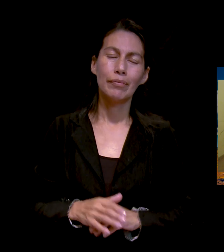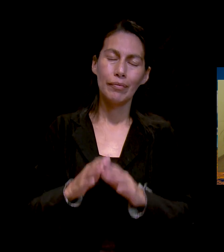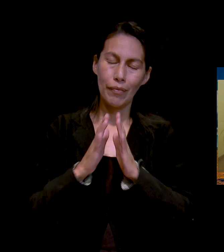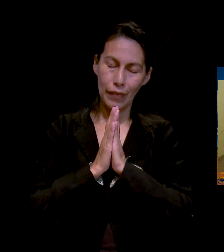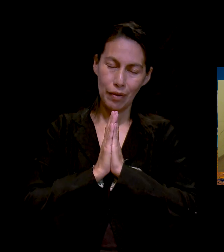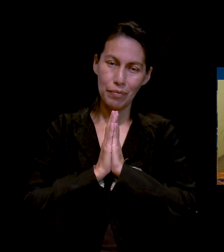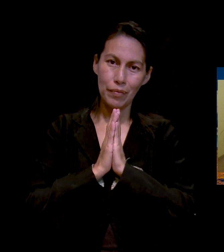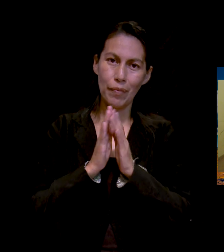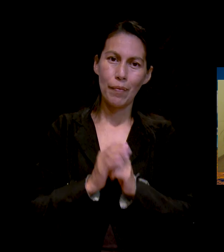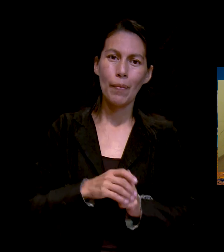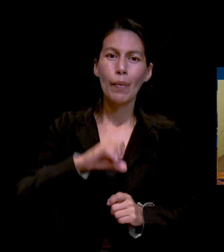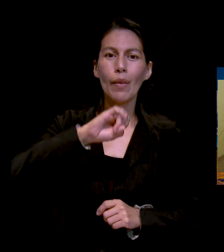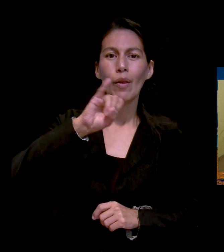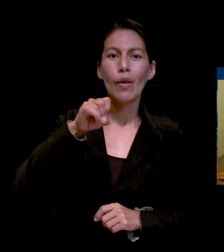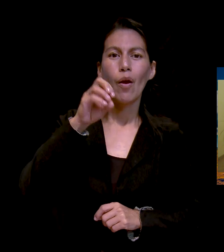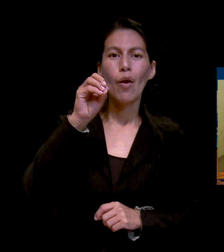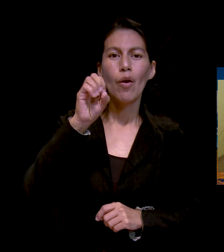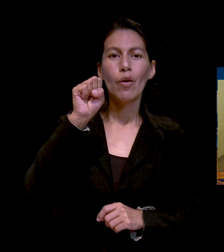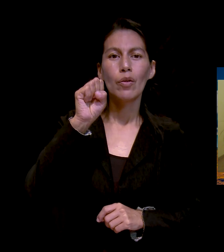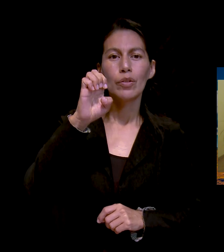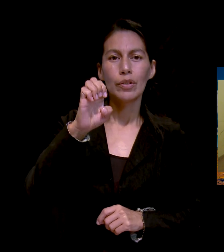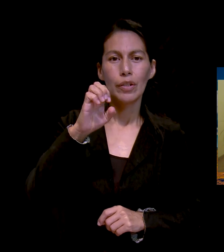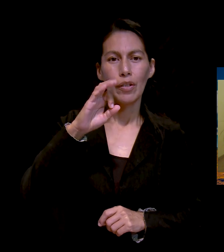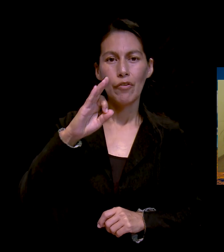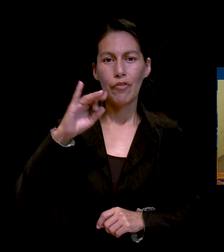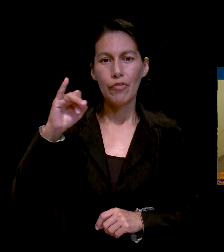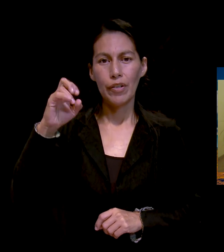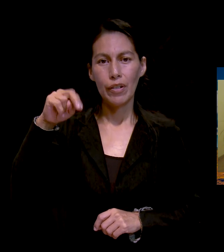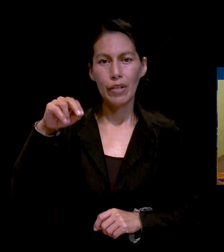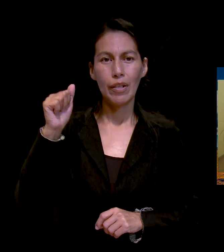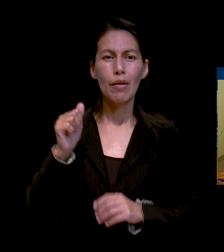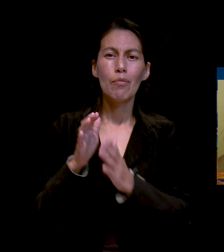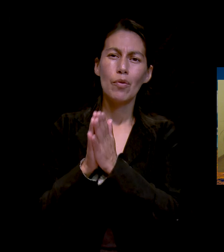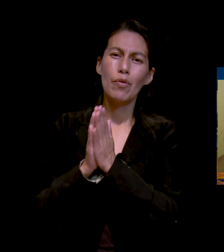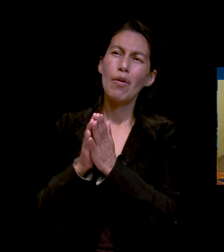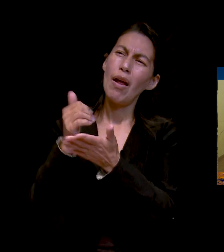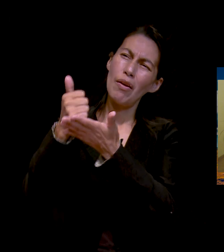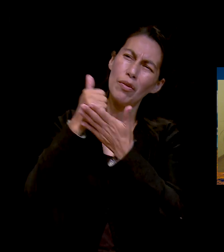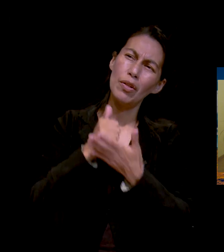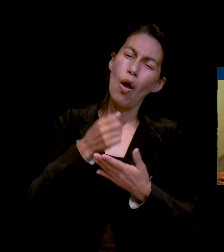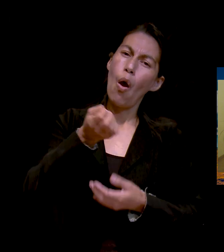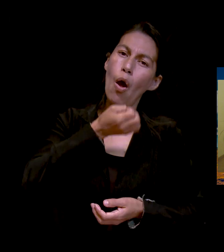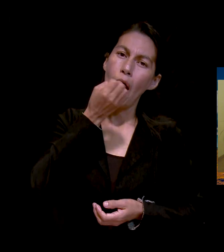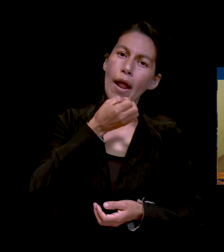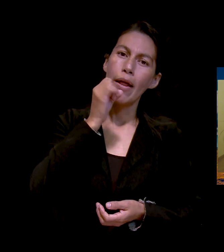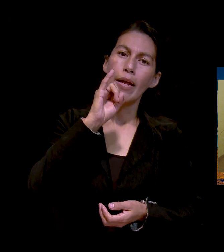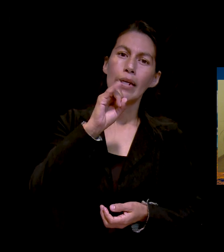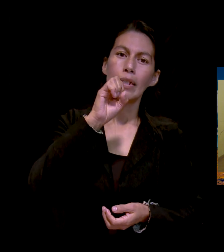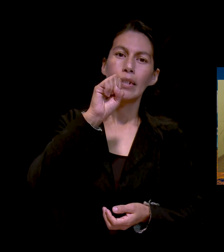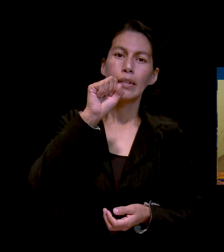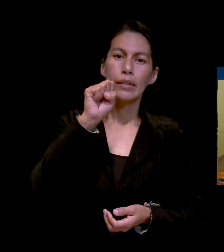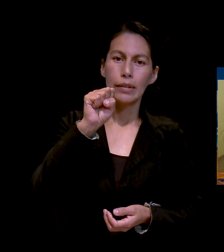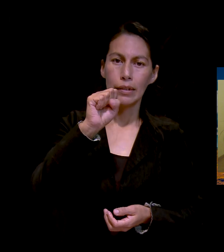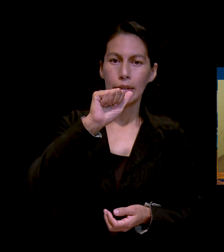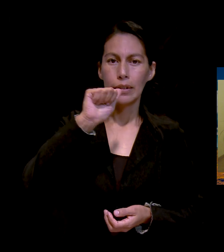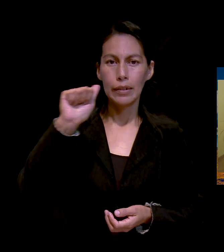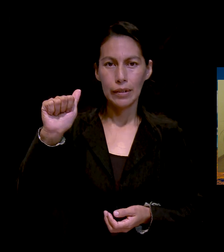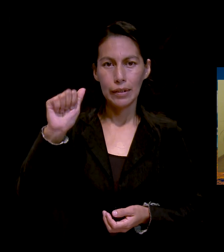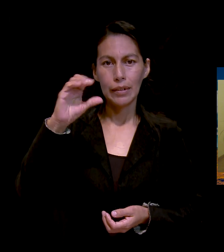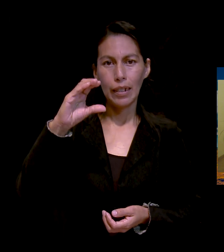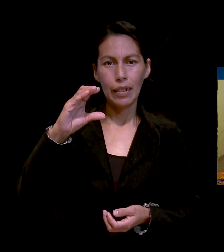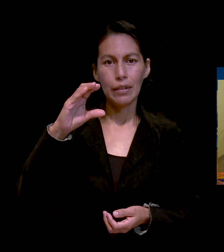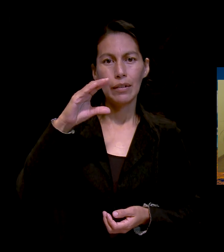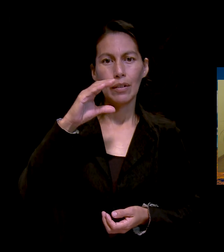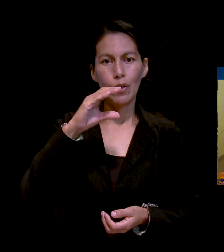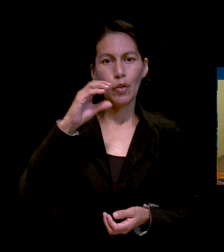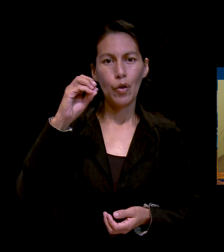favor, ayúdenos a orar por Isaac Cortés. Está internado por COVID. Vamos a estar orando por Isaac. No lo